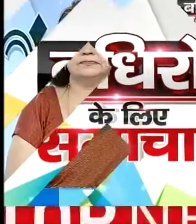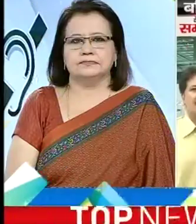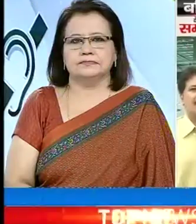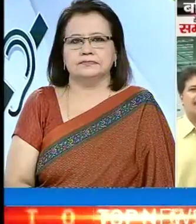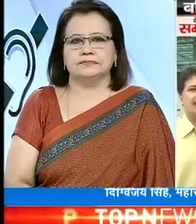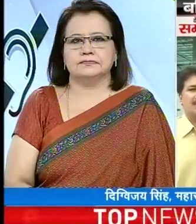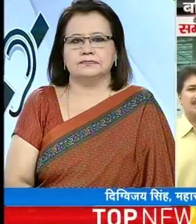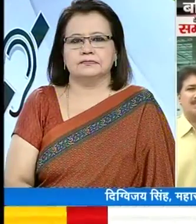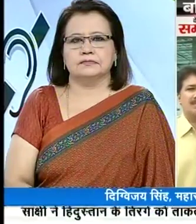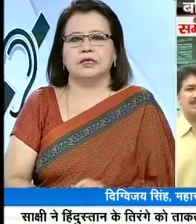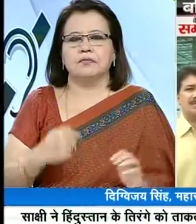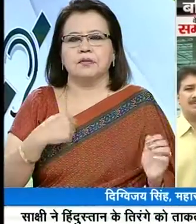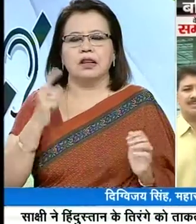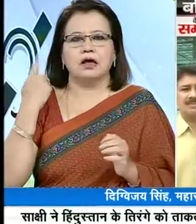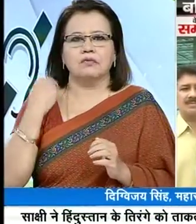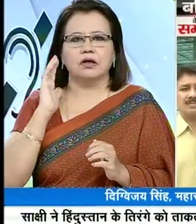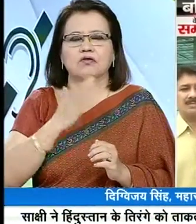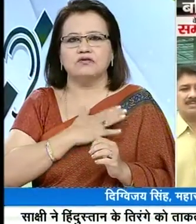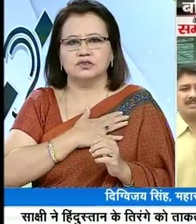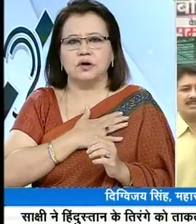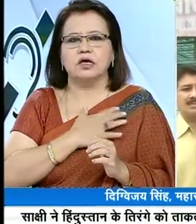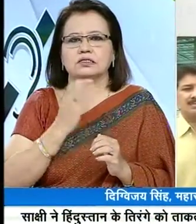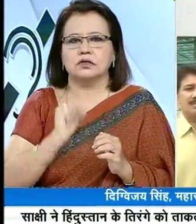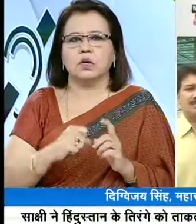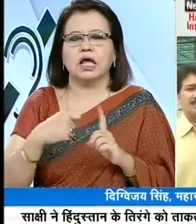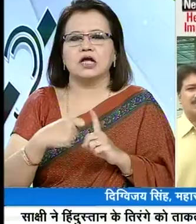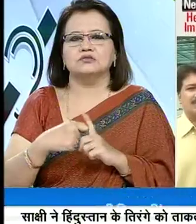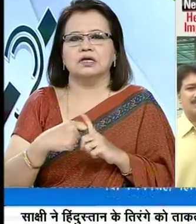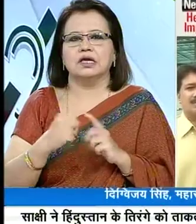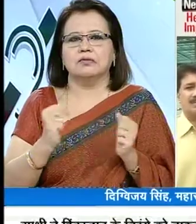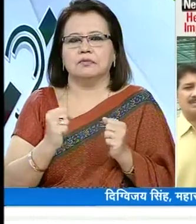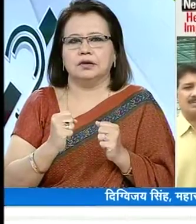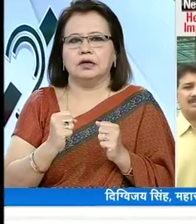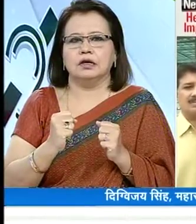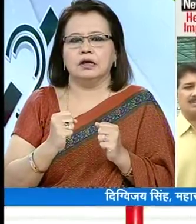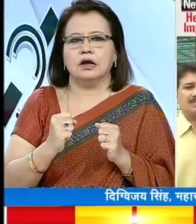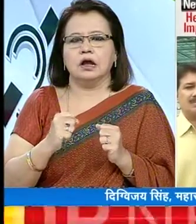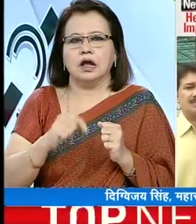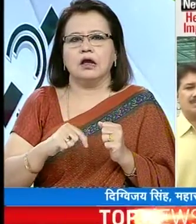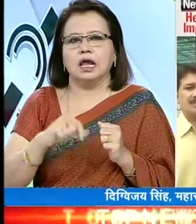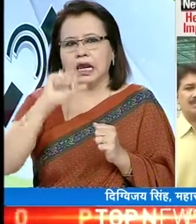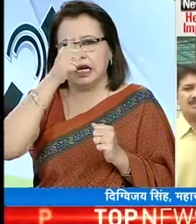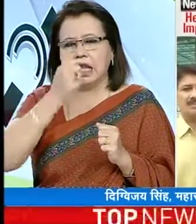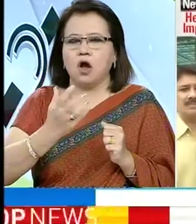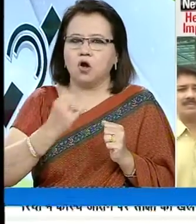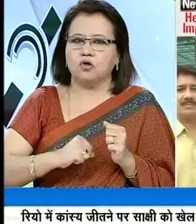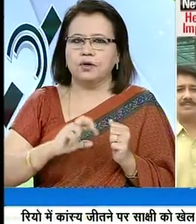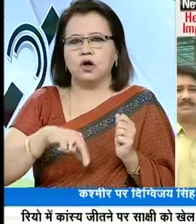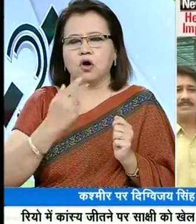पहले हम लोग अगर विश्वास पैदा करना है कश्मीर में चाहे इंडिया उक्पाइट कश्मीर हो या पाकिस्तान